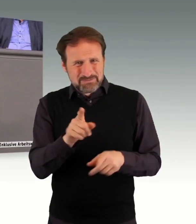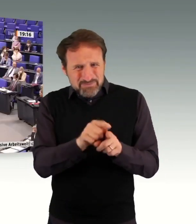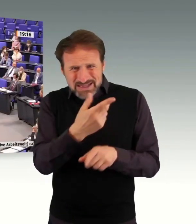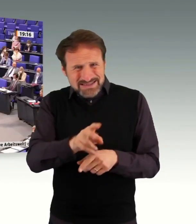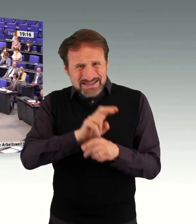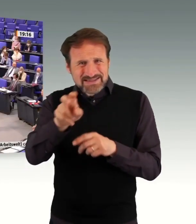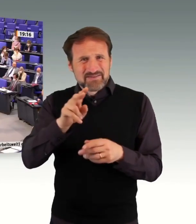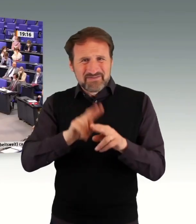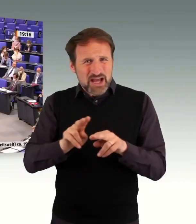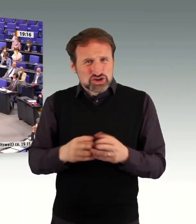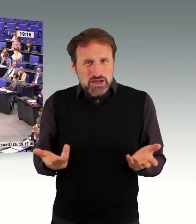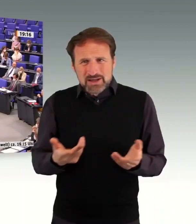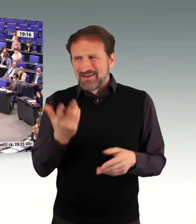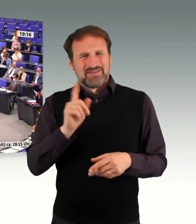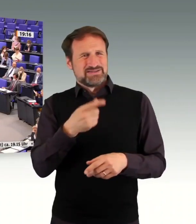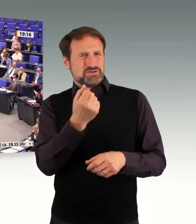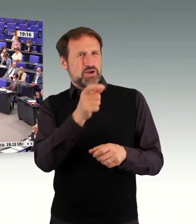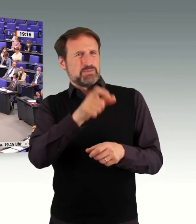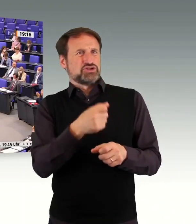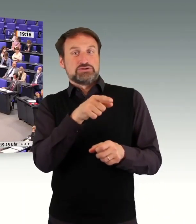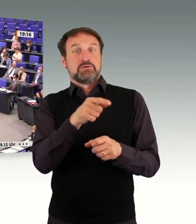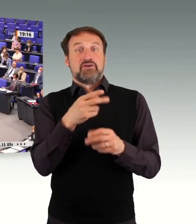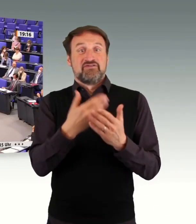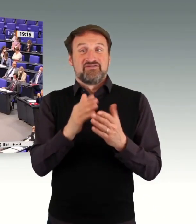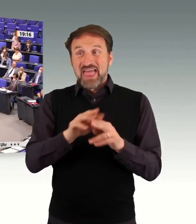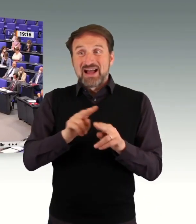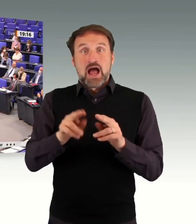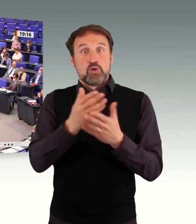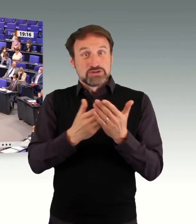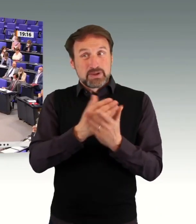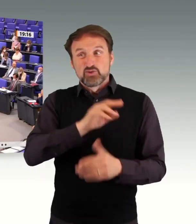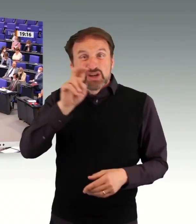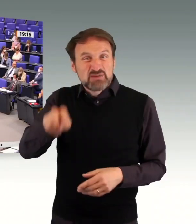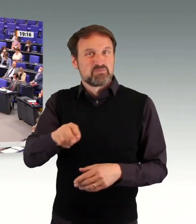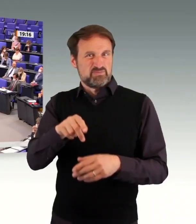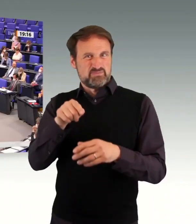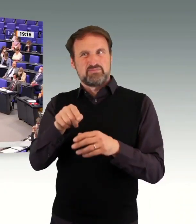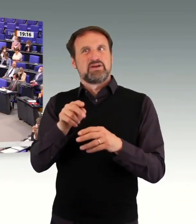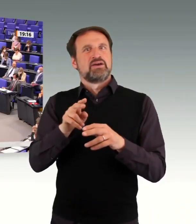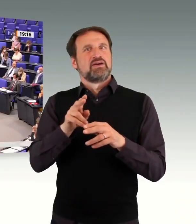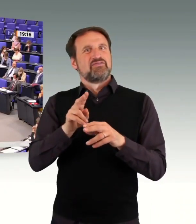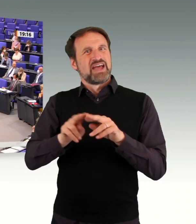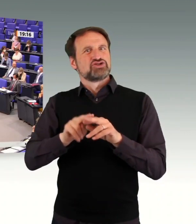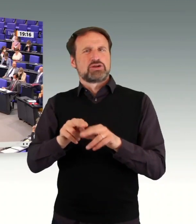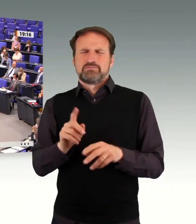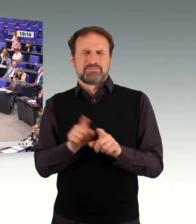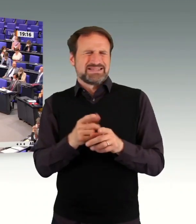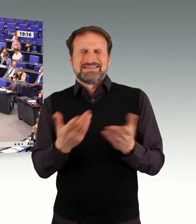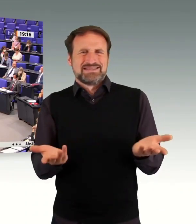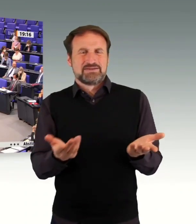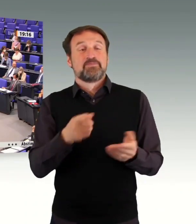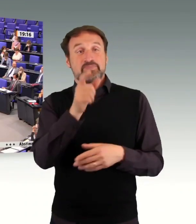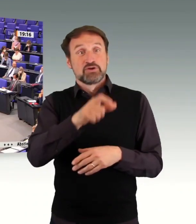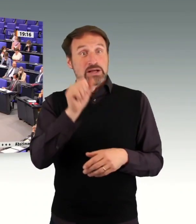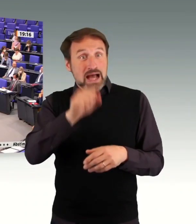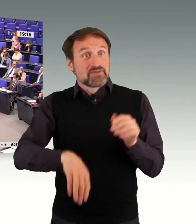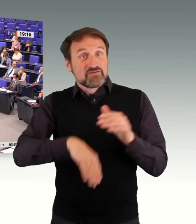eine Vollausbildung macht, in der Werkstatt? Deswegen müssen wir auch Menschen eine Möglichkeit geben, die nicht in der Lage sind, eine Vollausbildung zu machen,